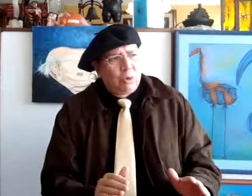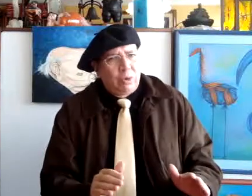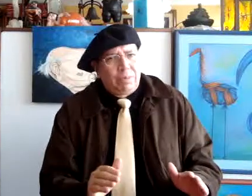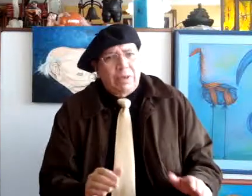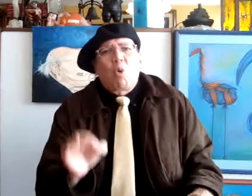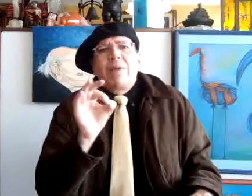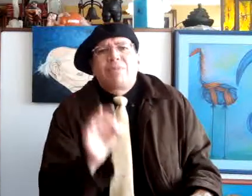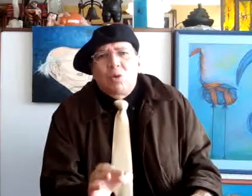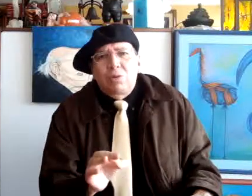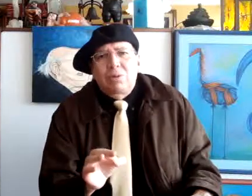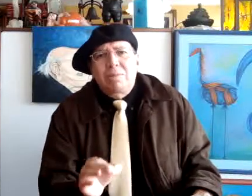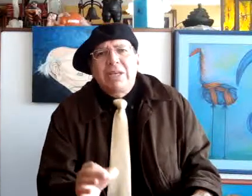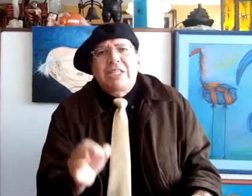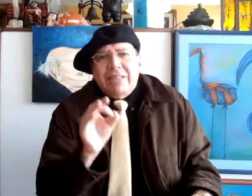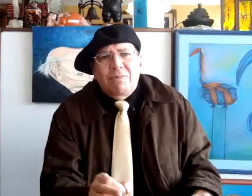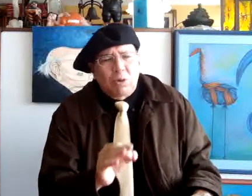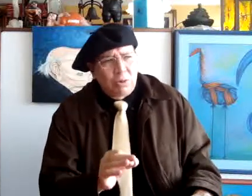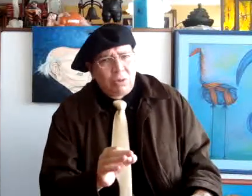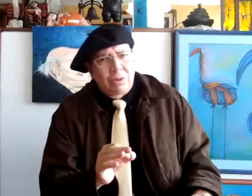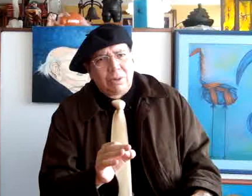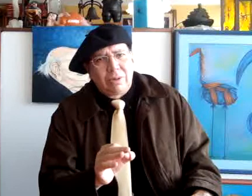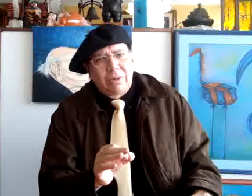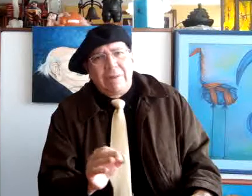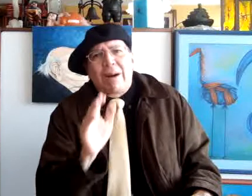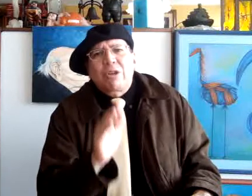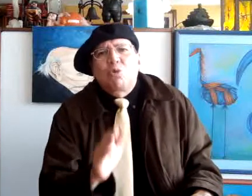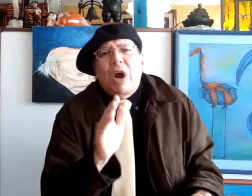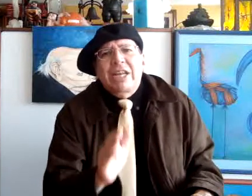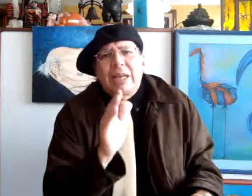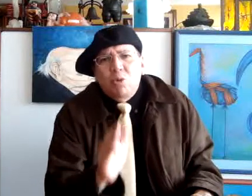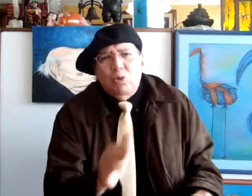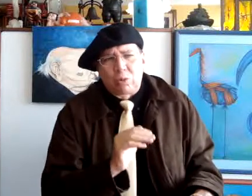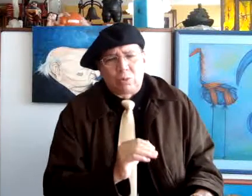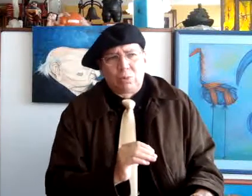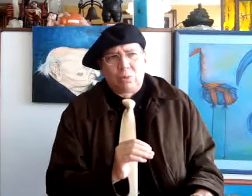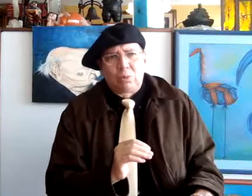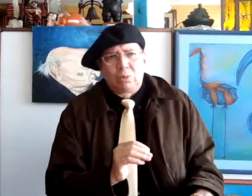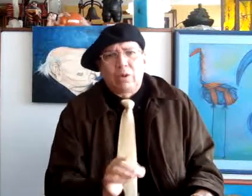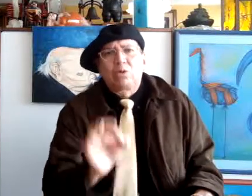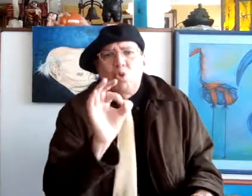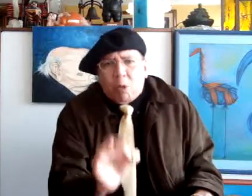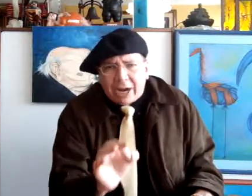cuanto visitando en varios lugares del mundo su obra.